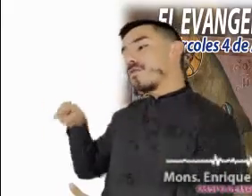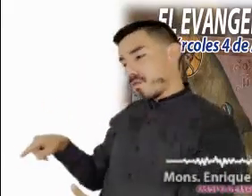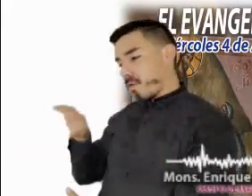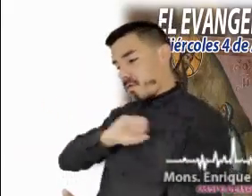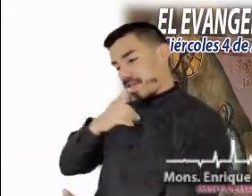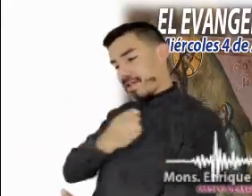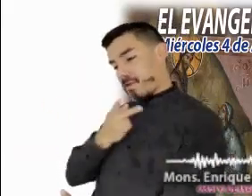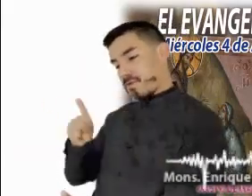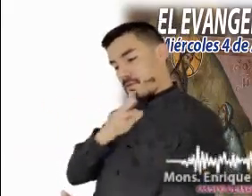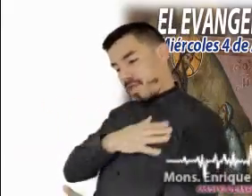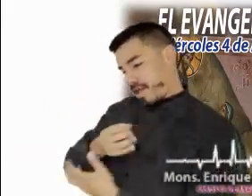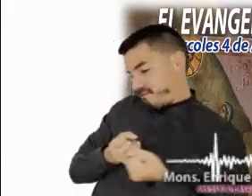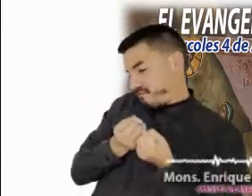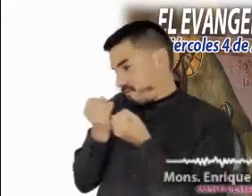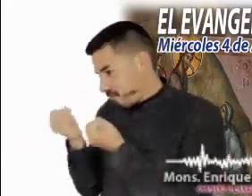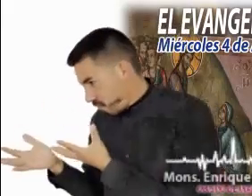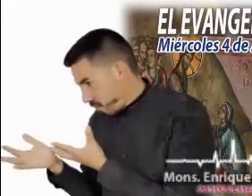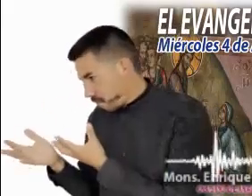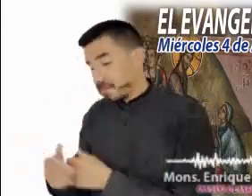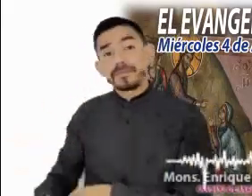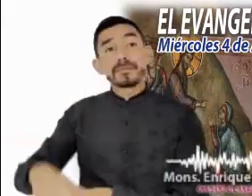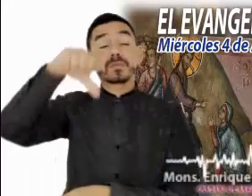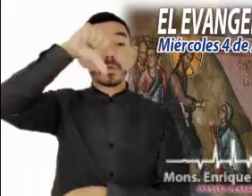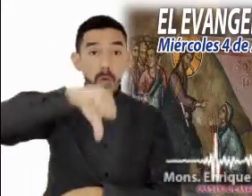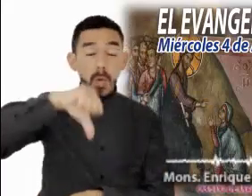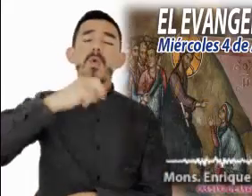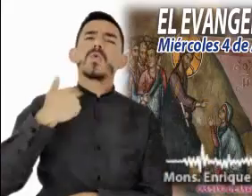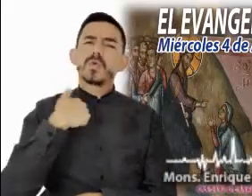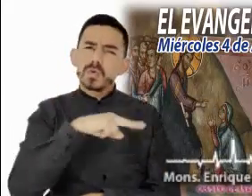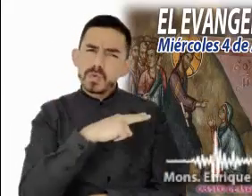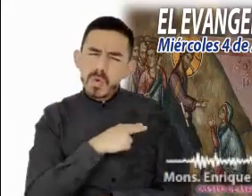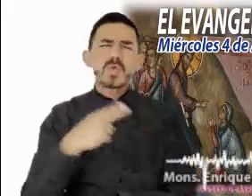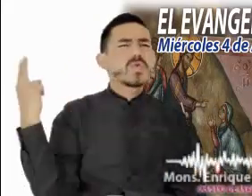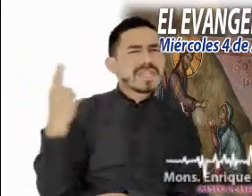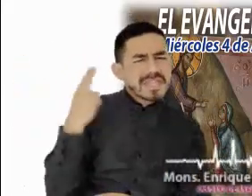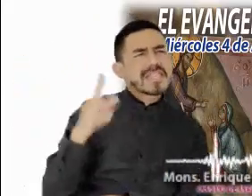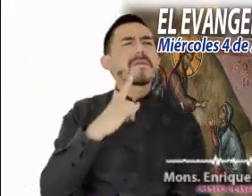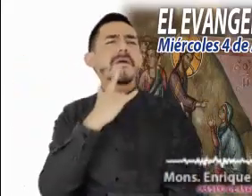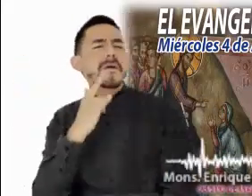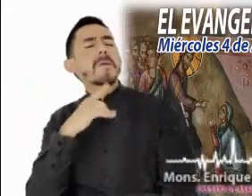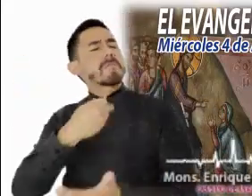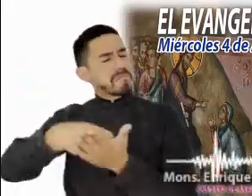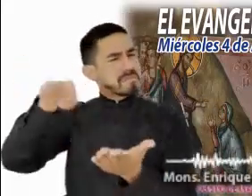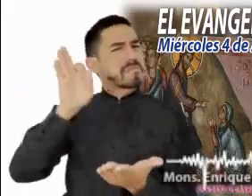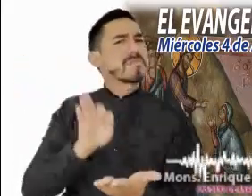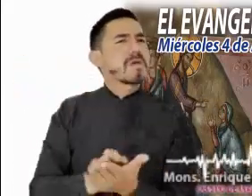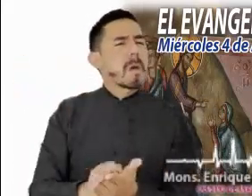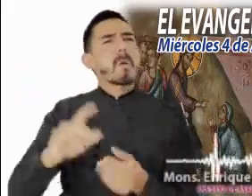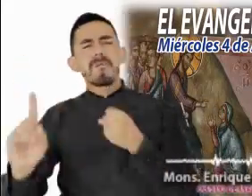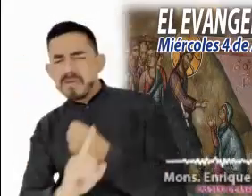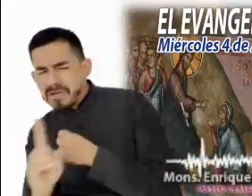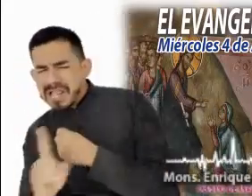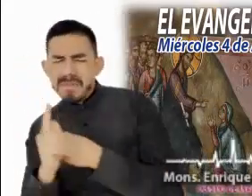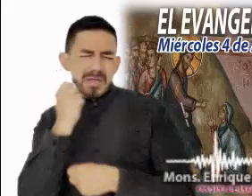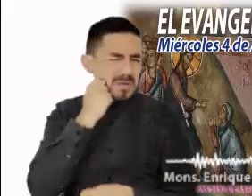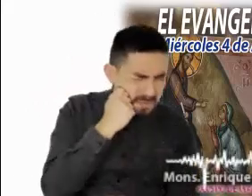obtiene la salud para su hija. Hoy necesitamos atrevernos, buscar soluciones